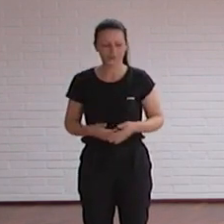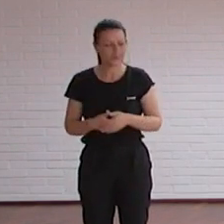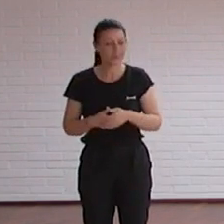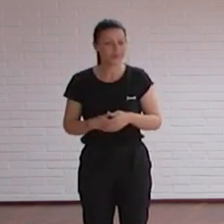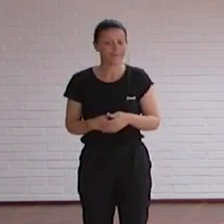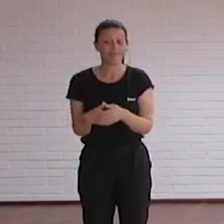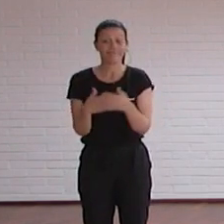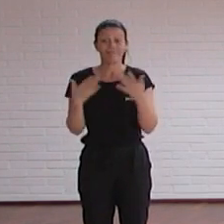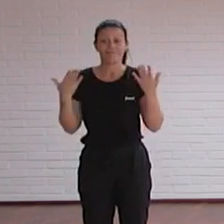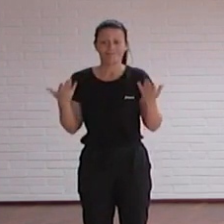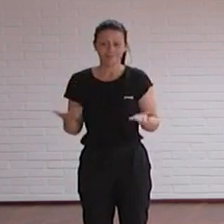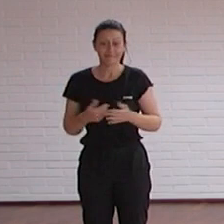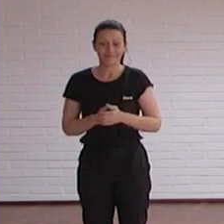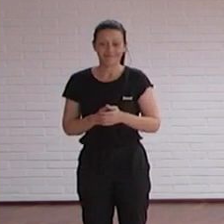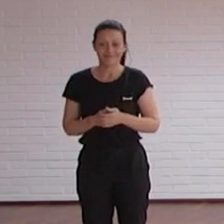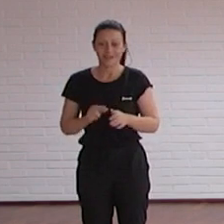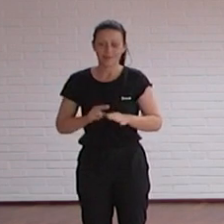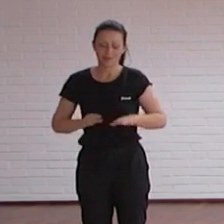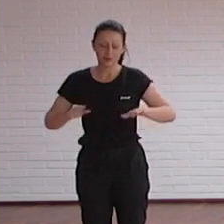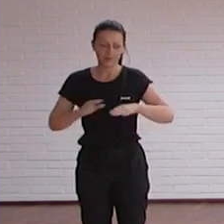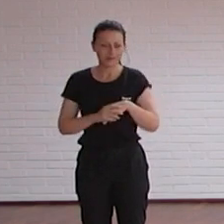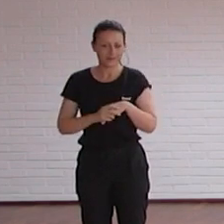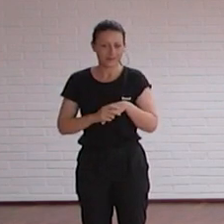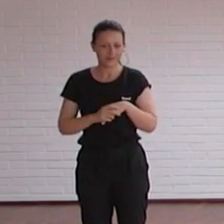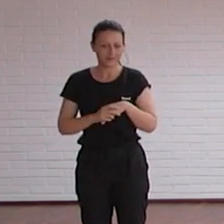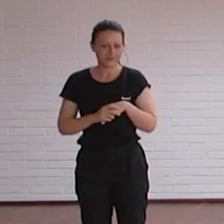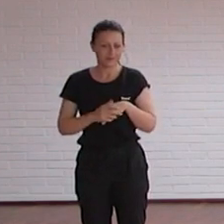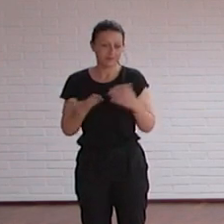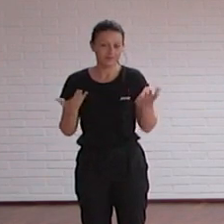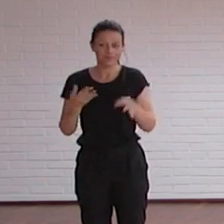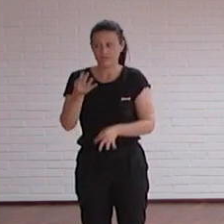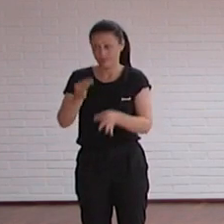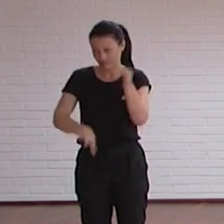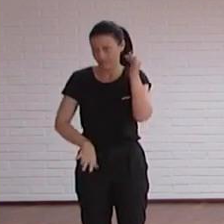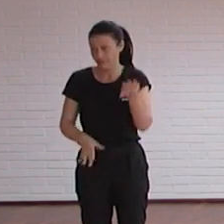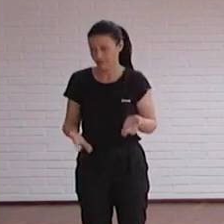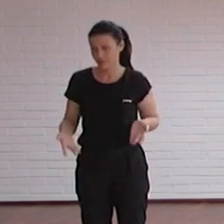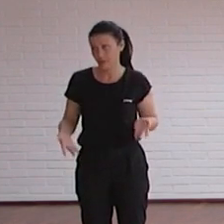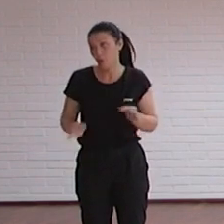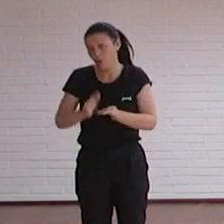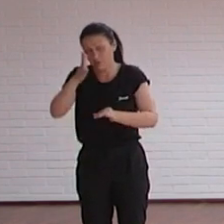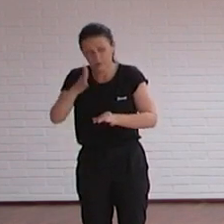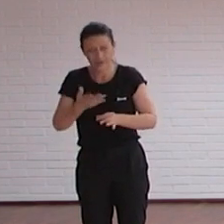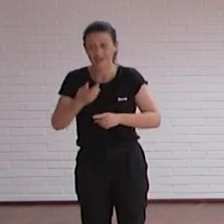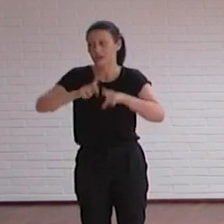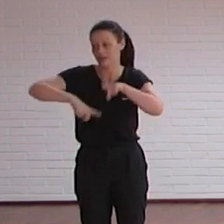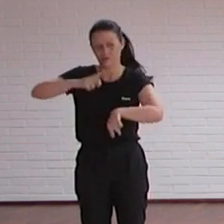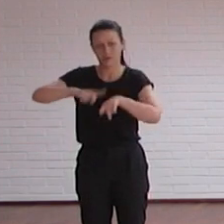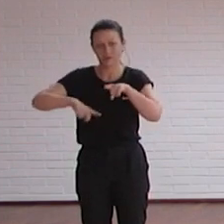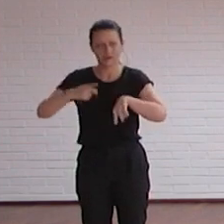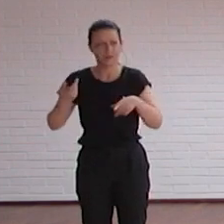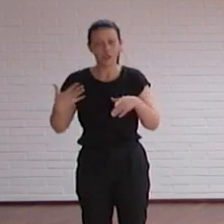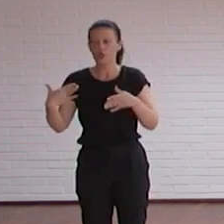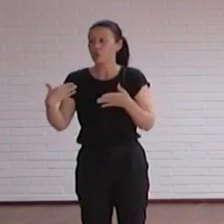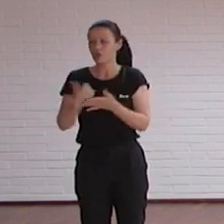Puesto que desafortunadamente, o afortunadamente, en algunos casos no todos tenemos